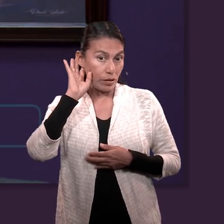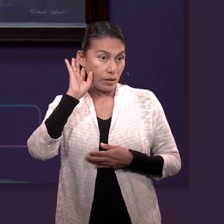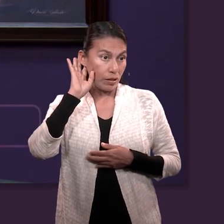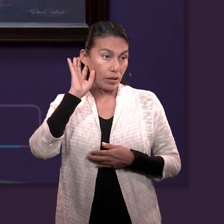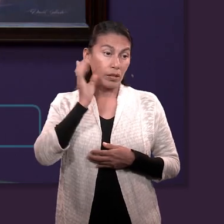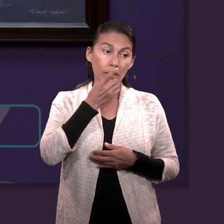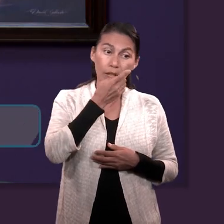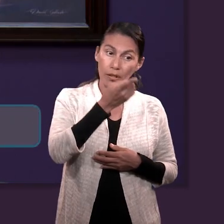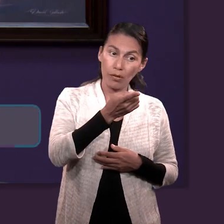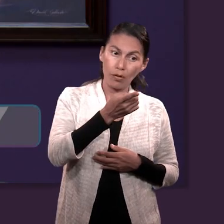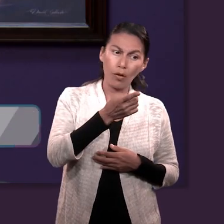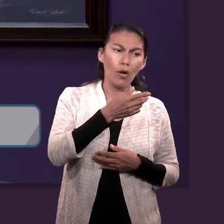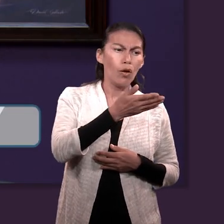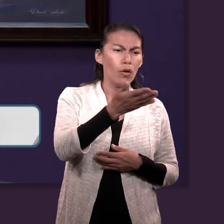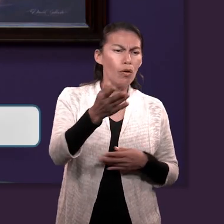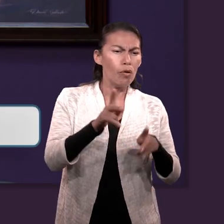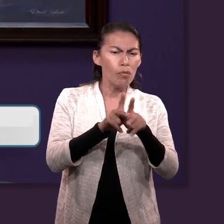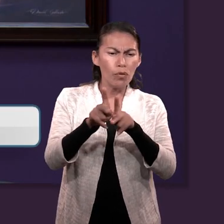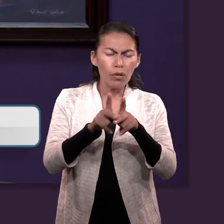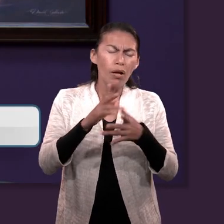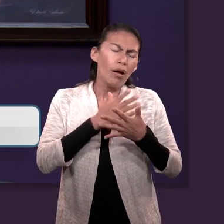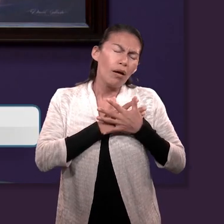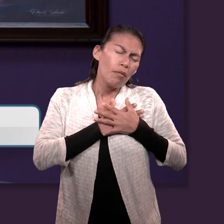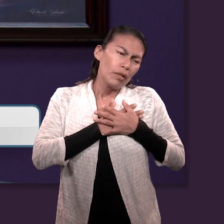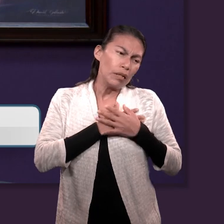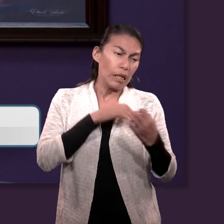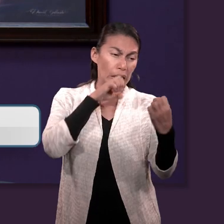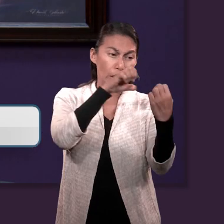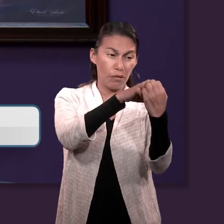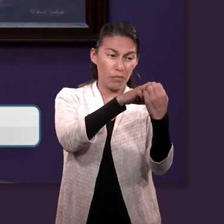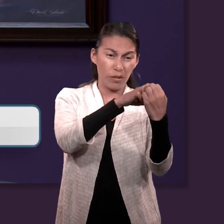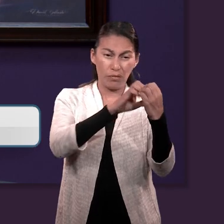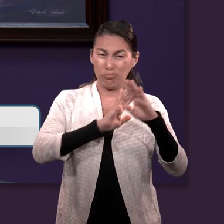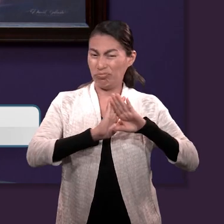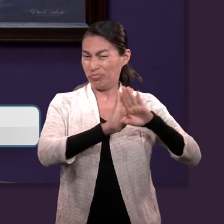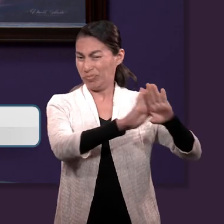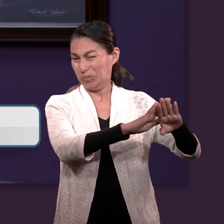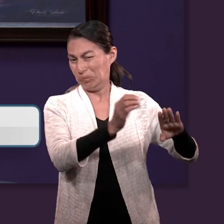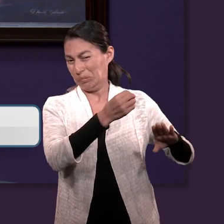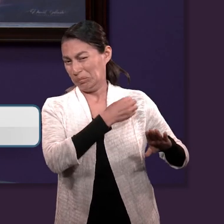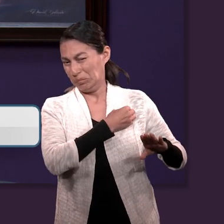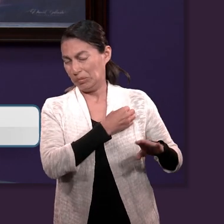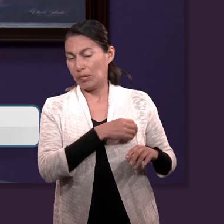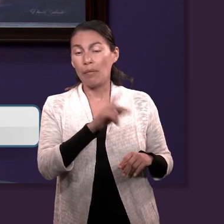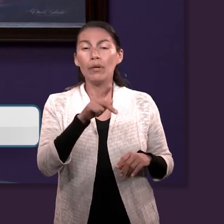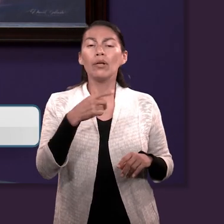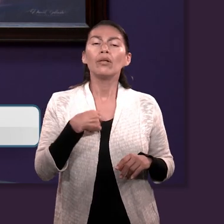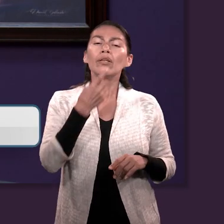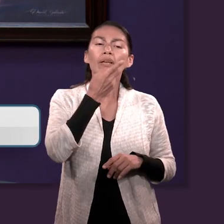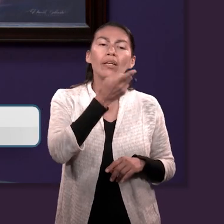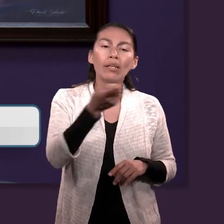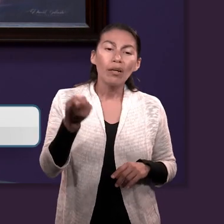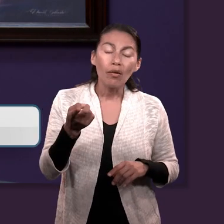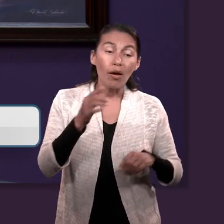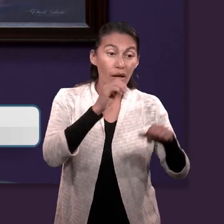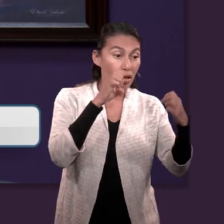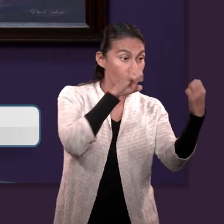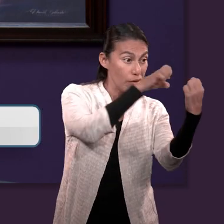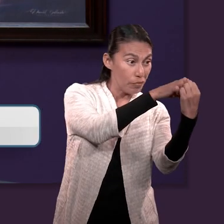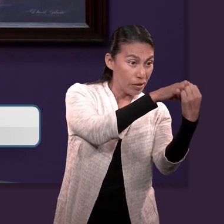amarás a tu prójimo y aborrecerás a tu enemigo. Pero os digo, amad a vuestros enemigos, bendecid a